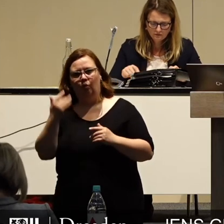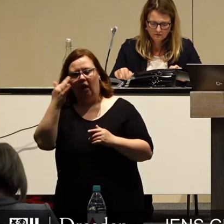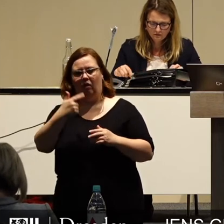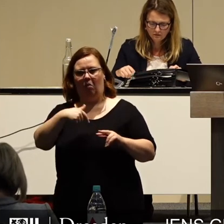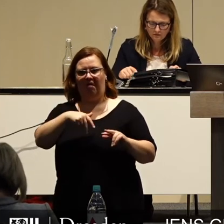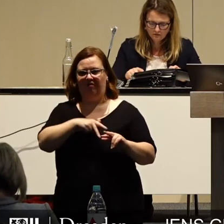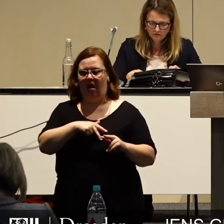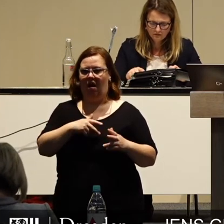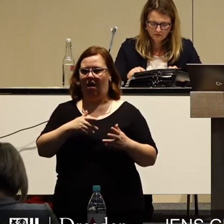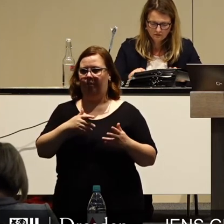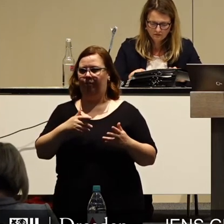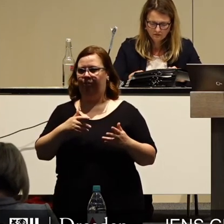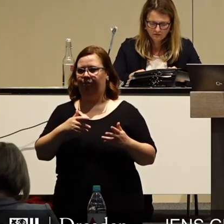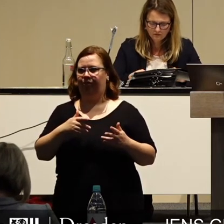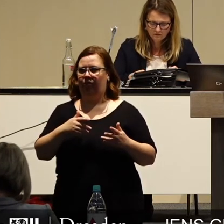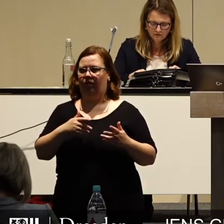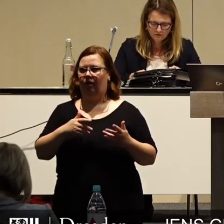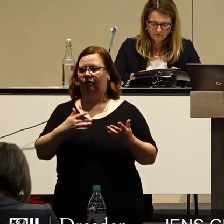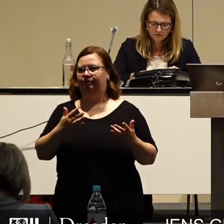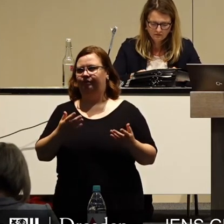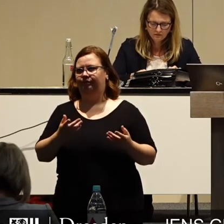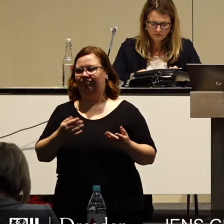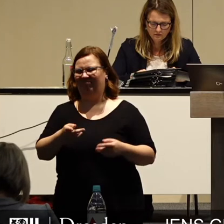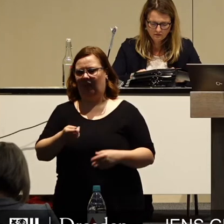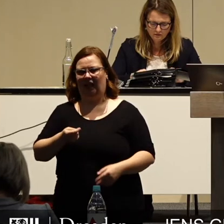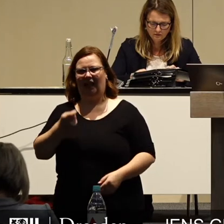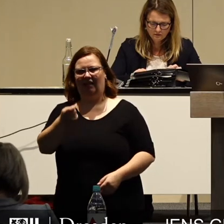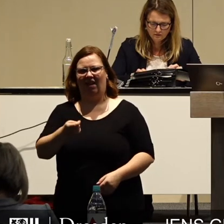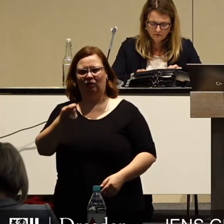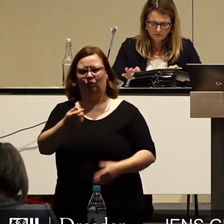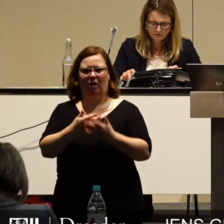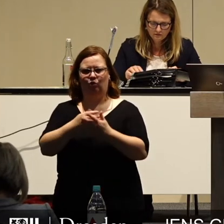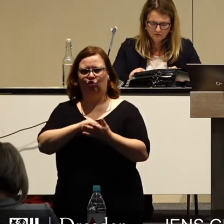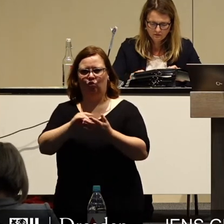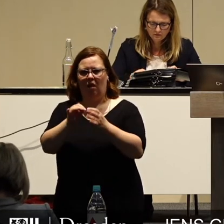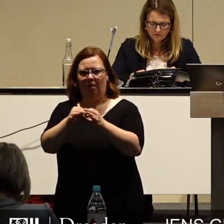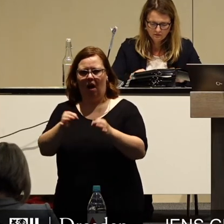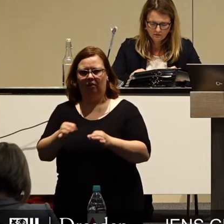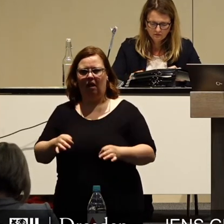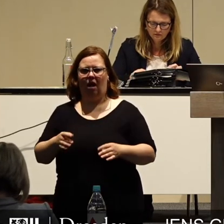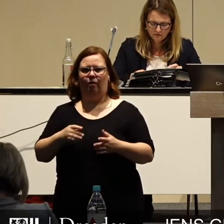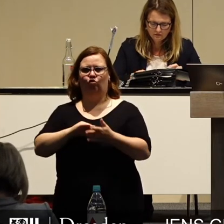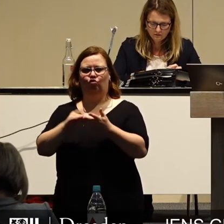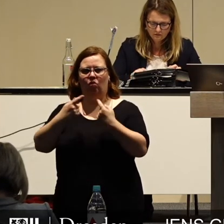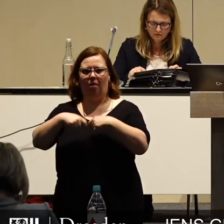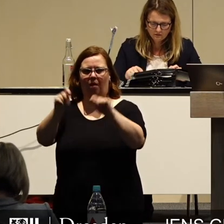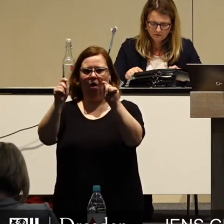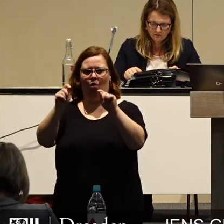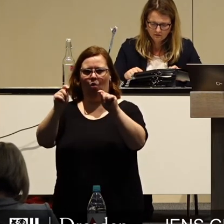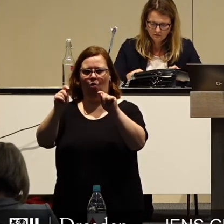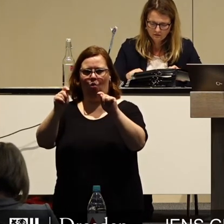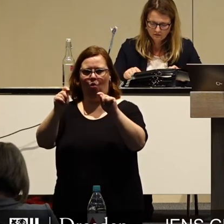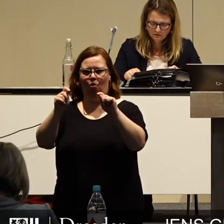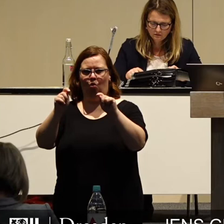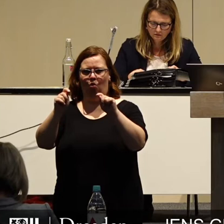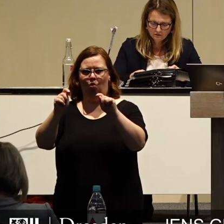wirklich die Investitionen gerade bei Schulmaßnahmen oder Schulbaumaßnahmen dann immer wieder